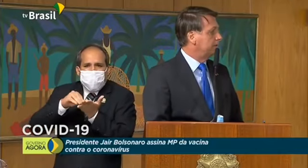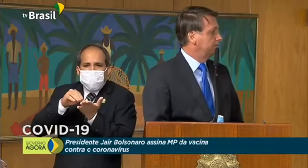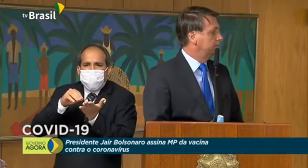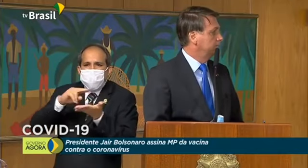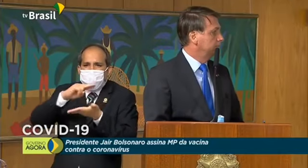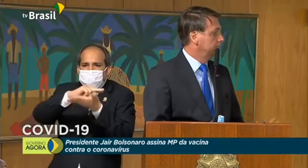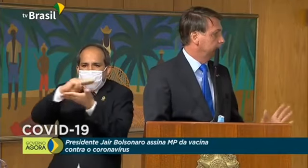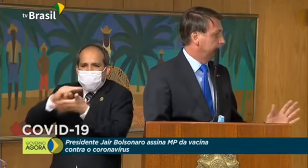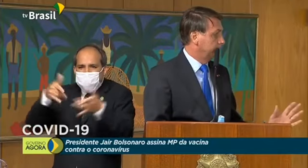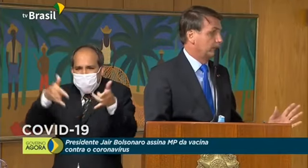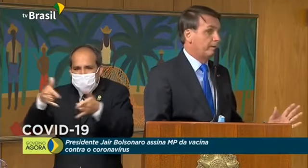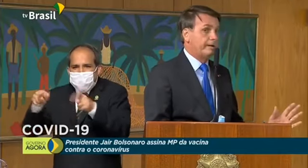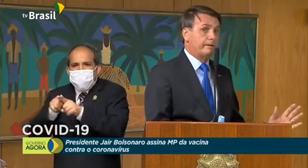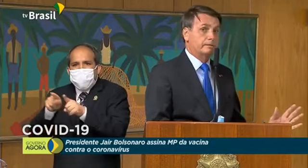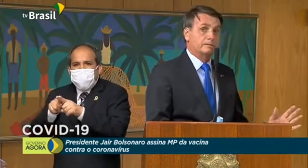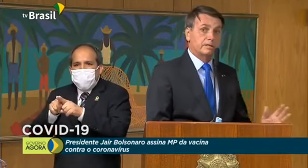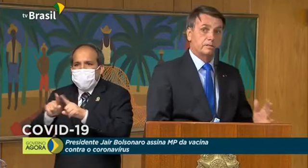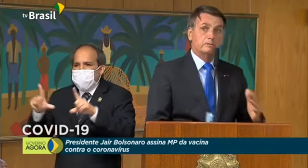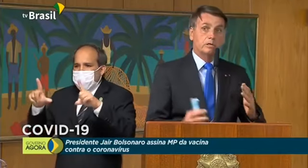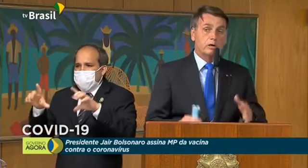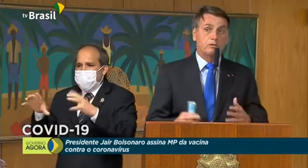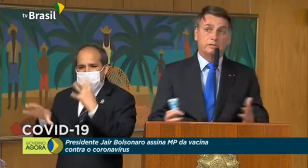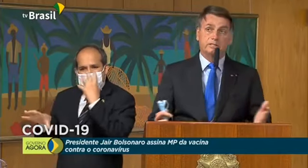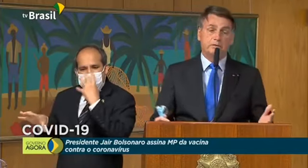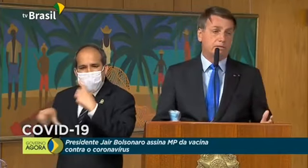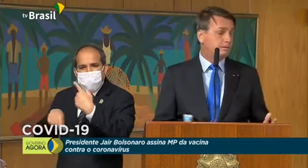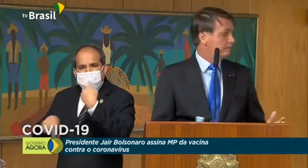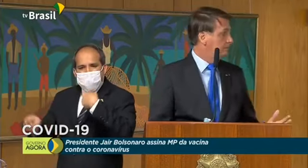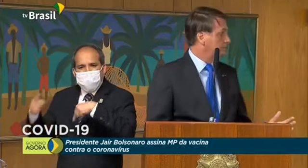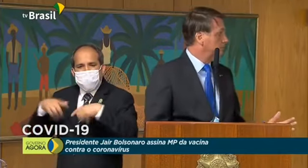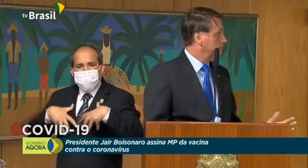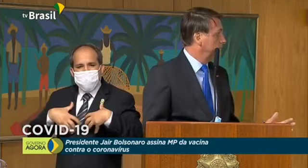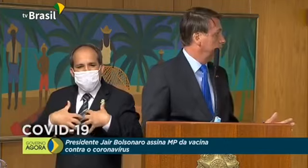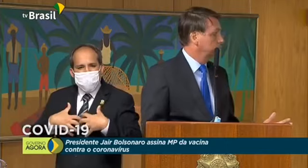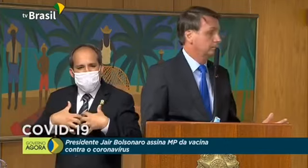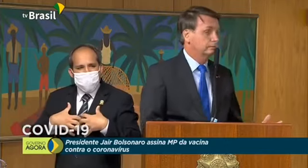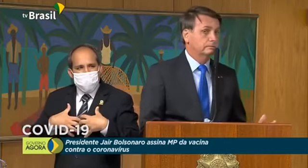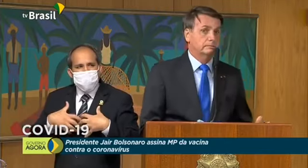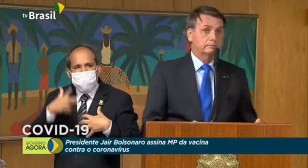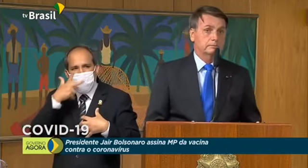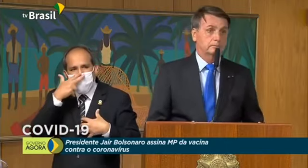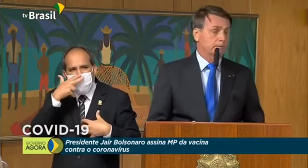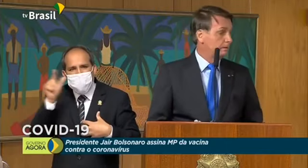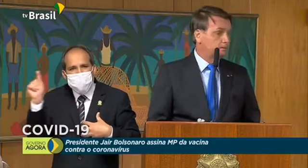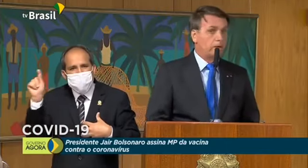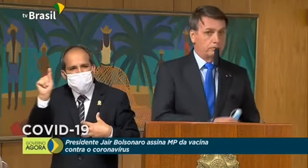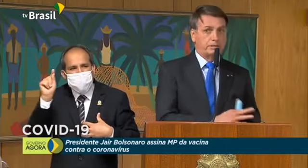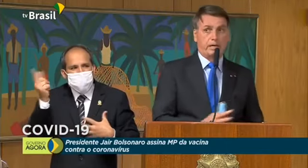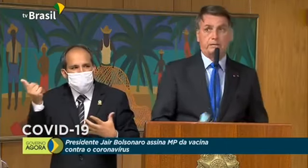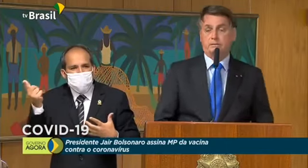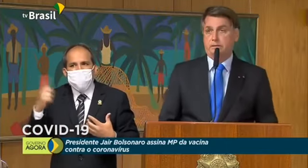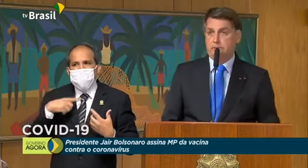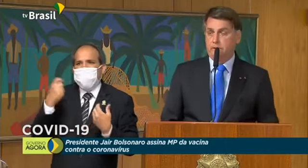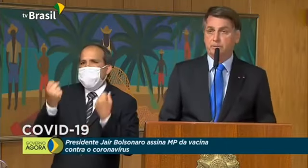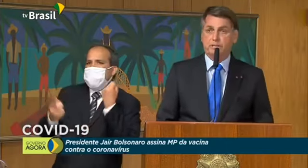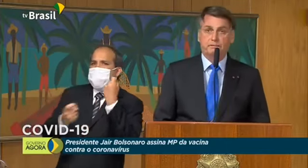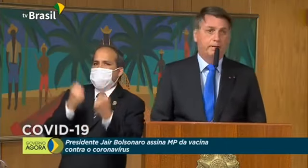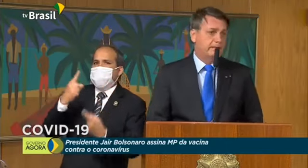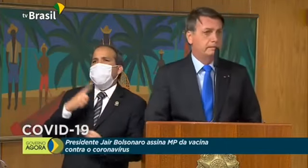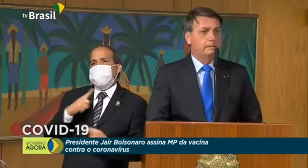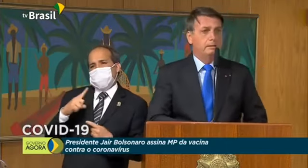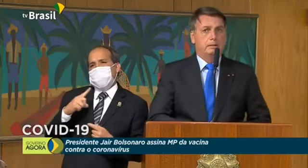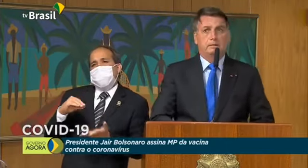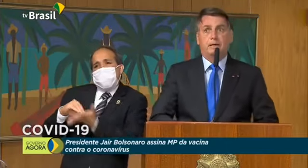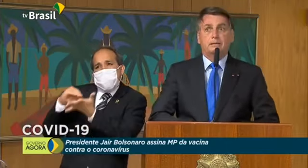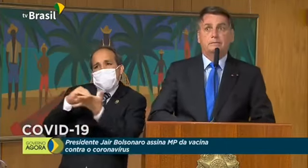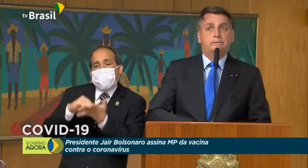respiradores. Pelo que me parece. Não sei se em algum local aconteceu isso. Em alguns casos, sim, é possível.